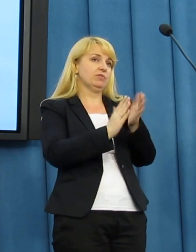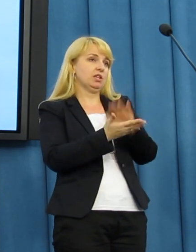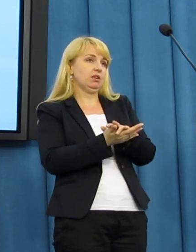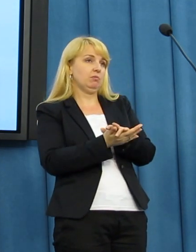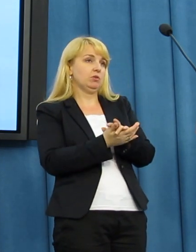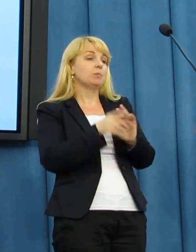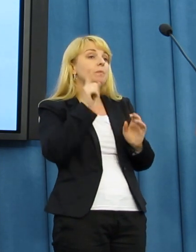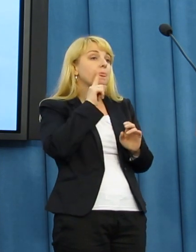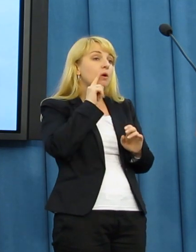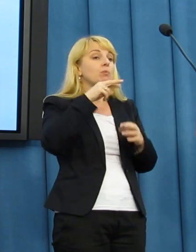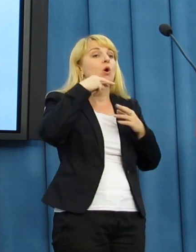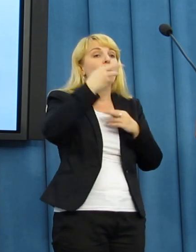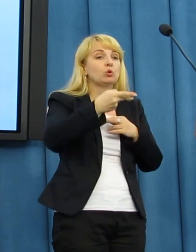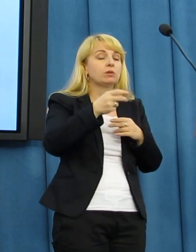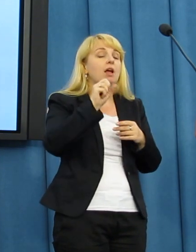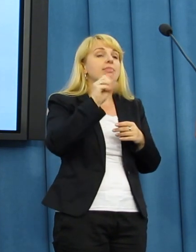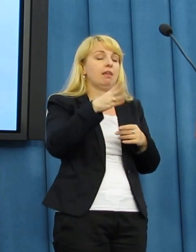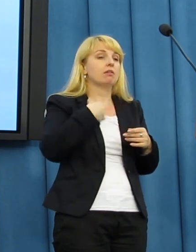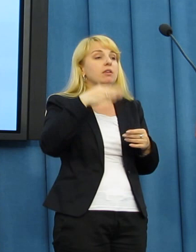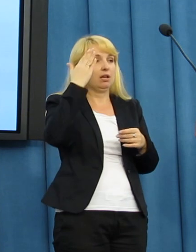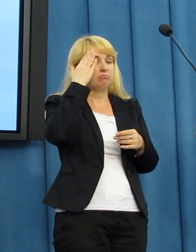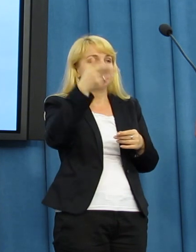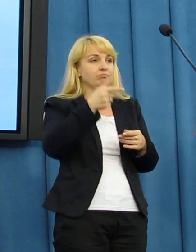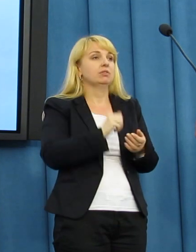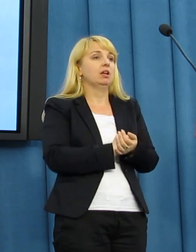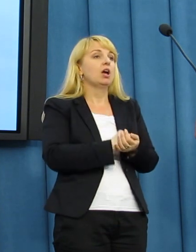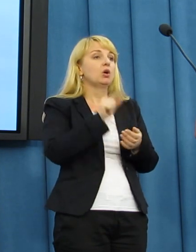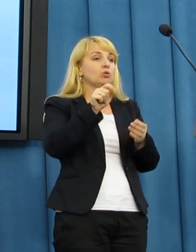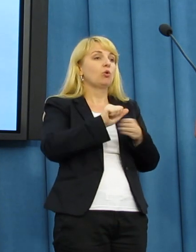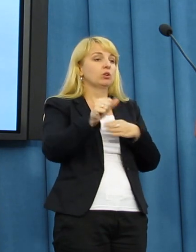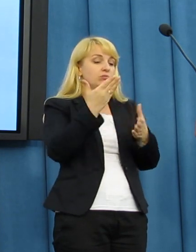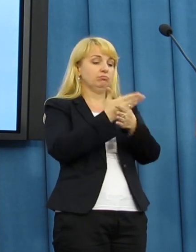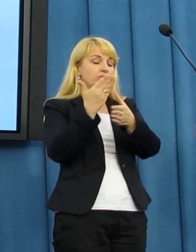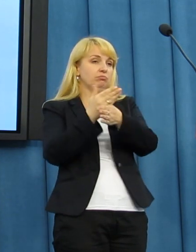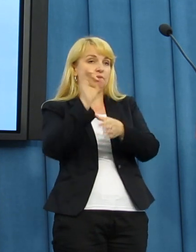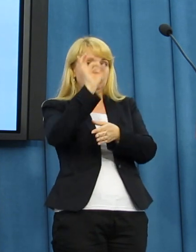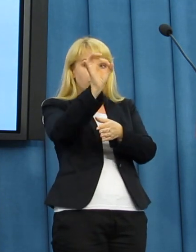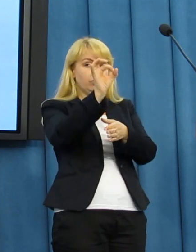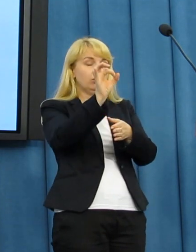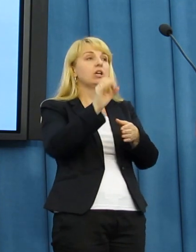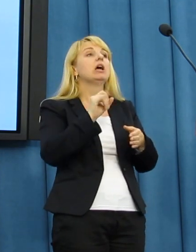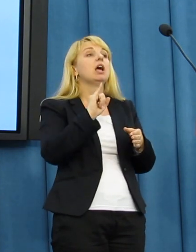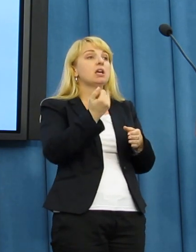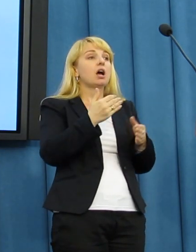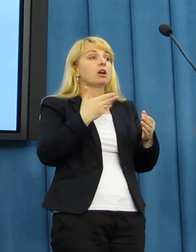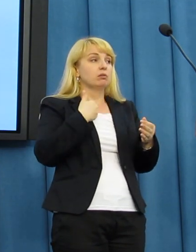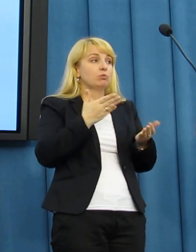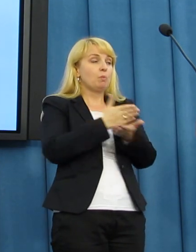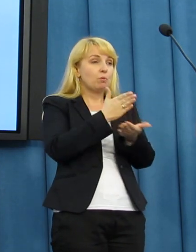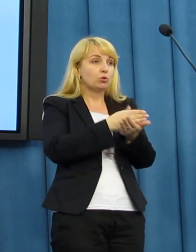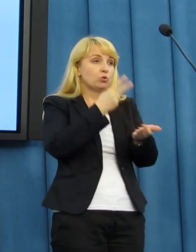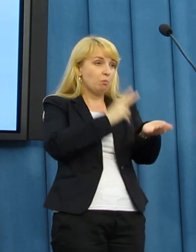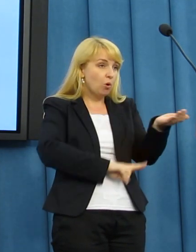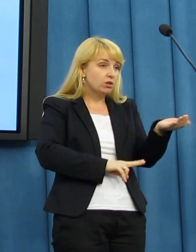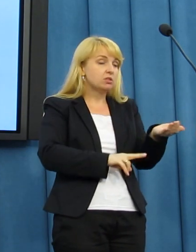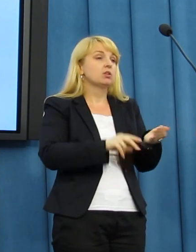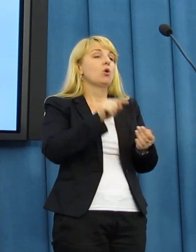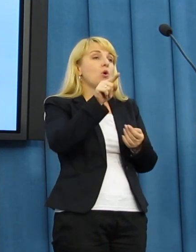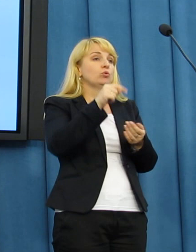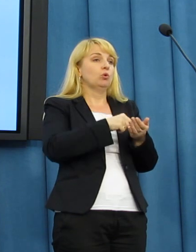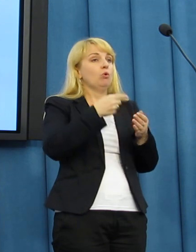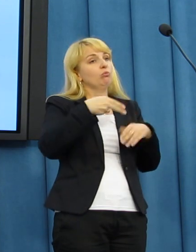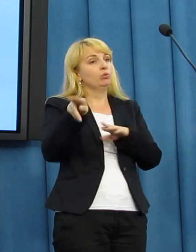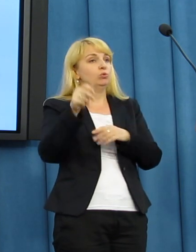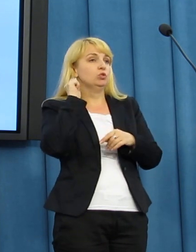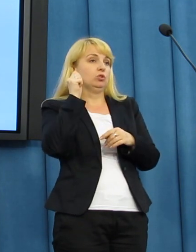No znam go, tu jest jego teczka, nie mamy na niego zeznań, że wyjdziesz szybko, wrócisz do dziewczyny. Rafał zgodził się pod